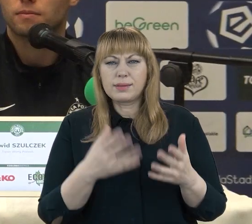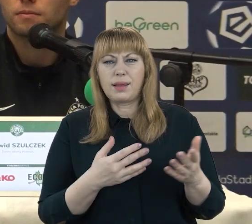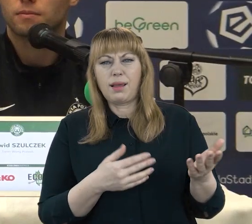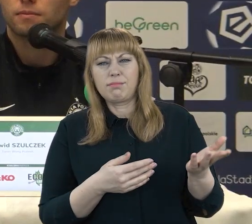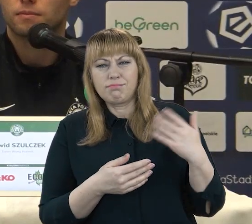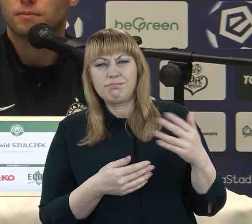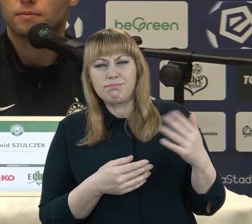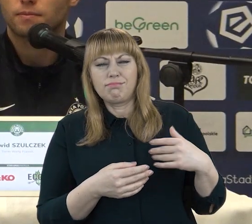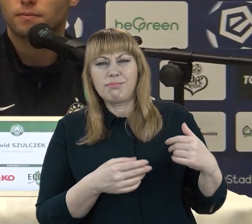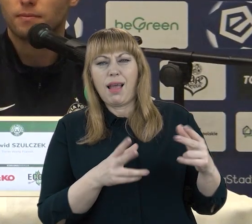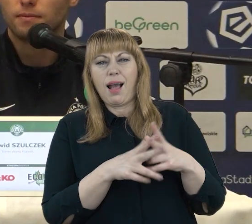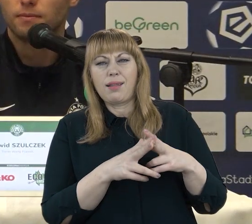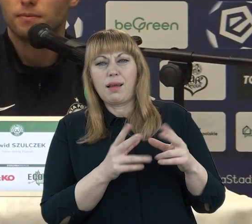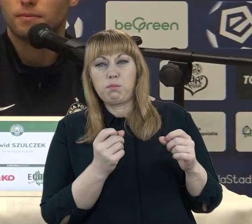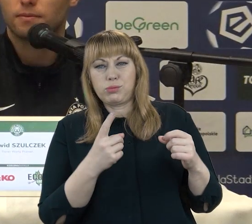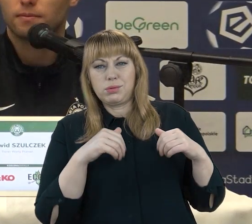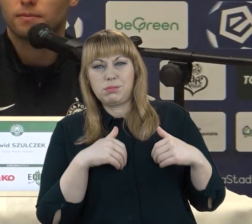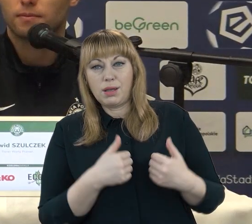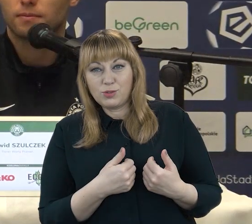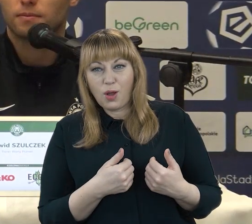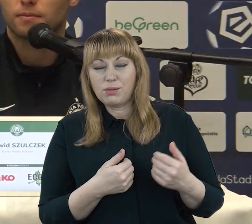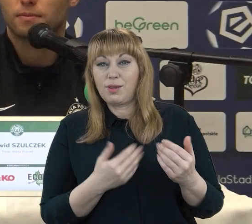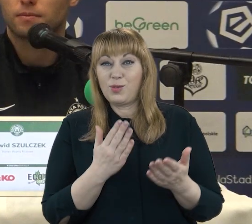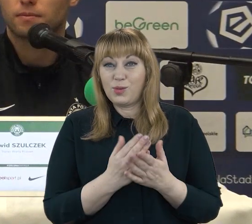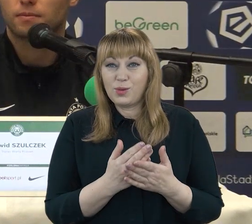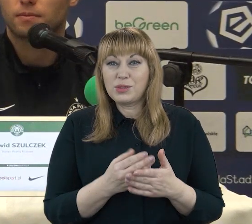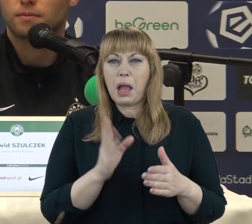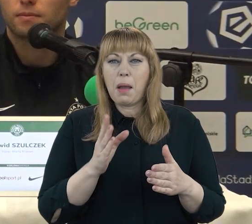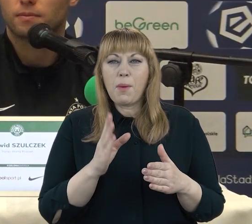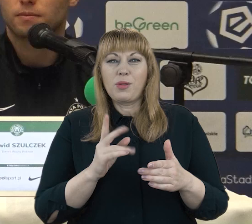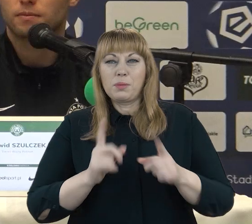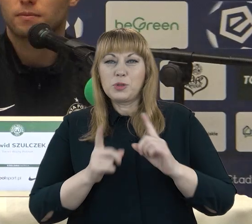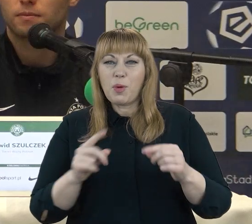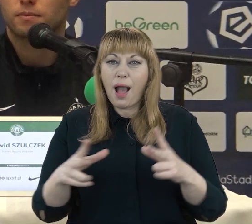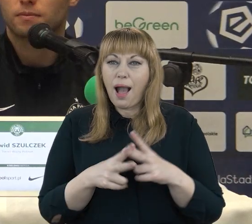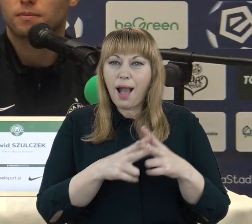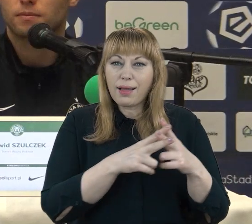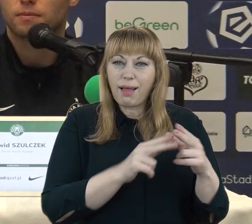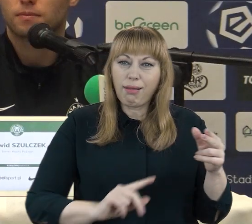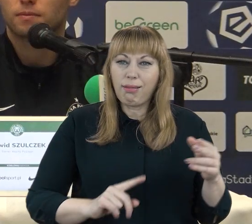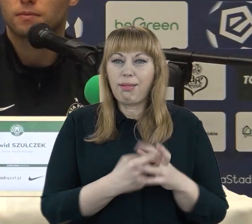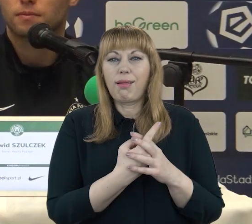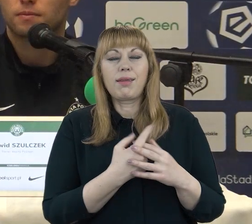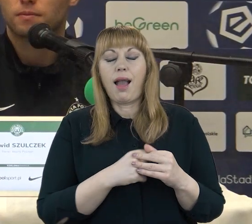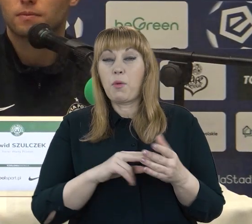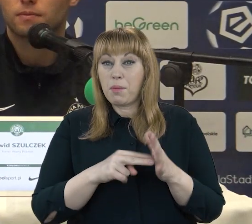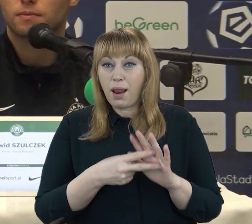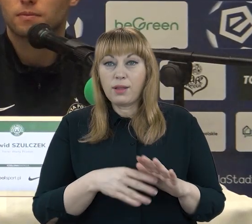wyszumieć i tam ucznąć trochę szybkimi atakami? Czy po prostu ten plan troszkę uległ zmianie